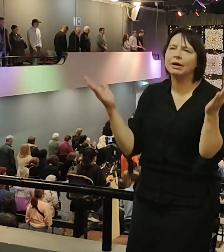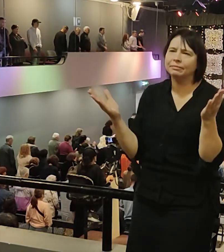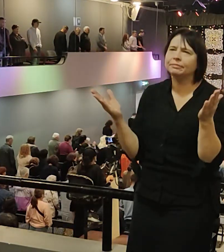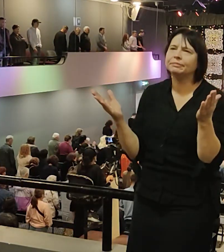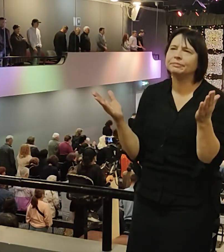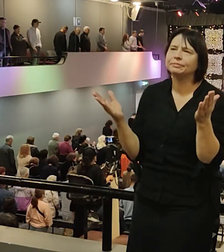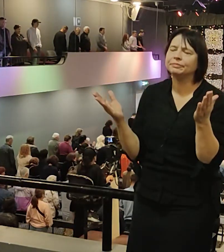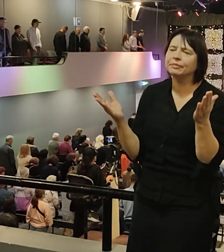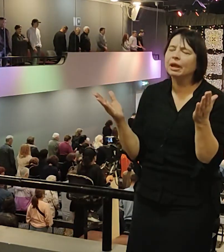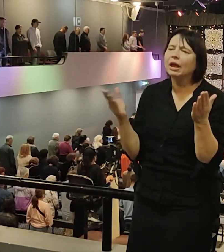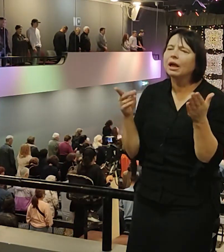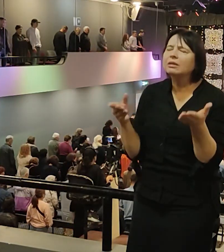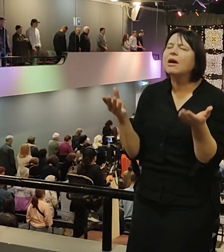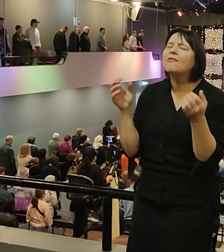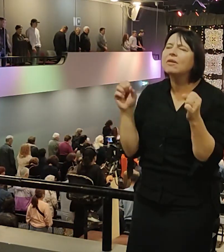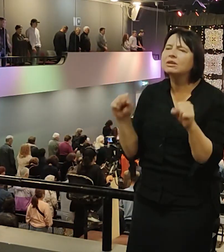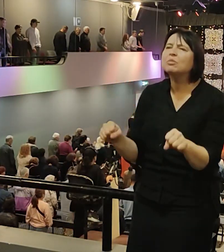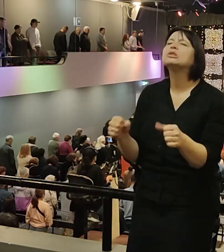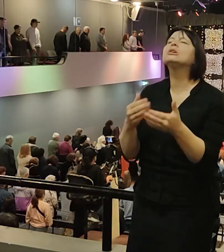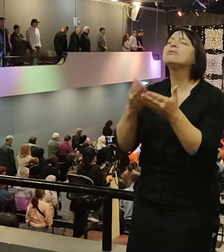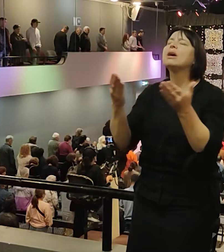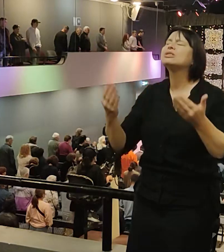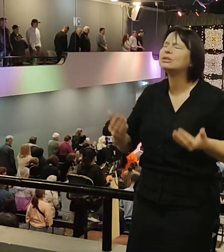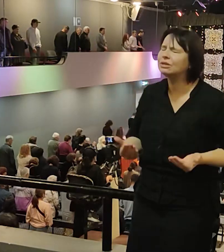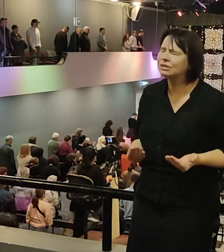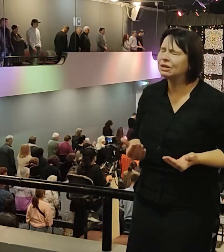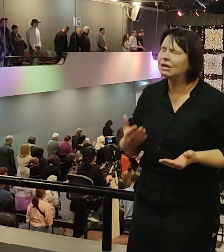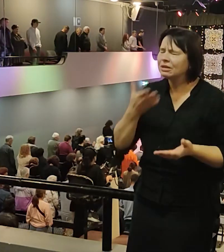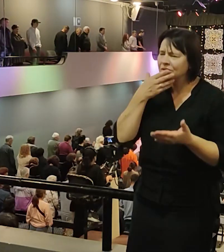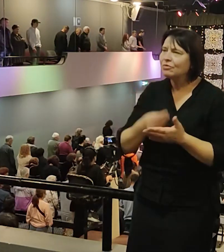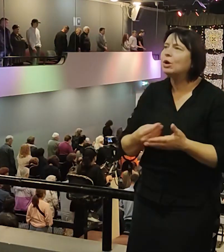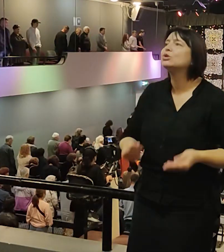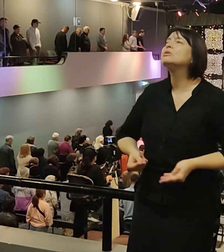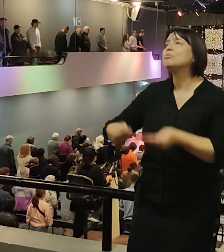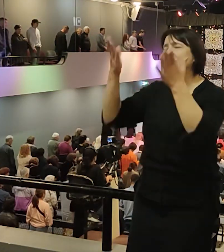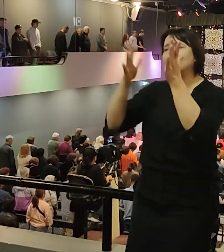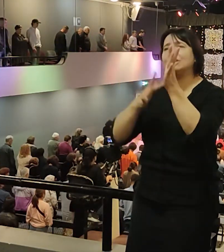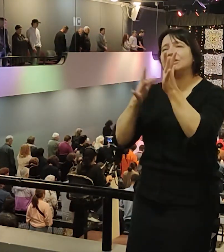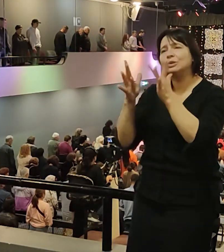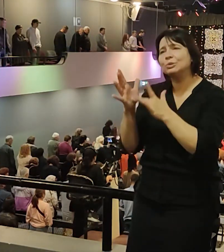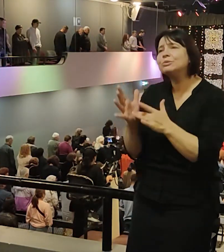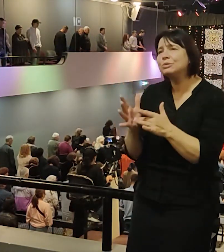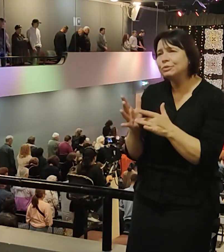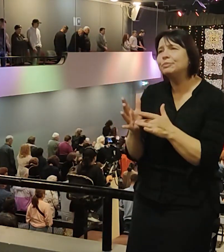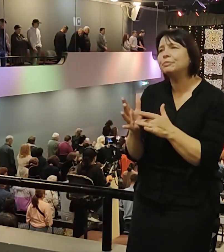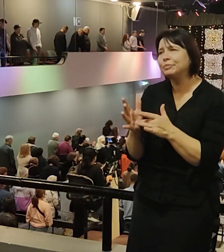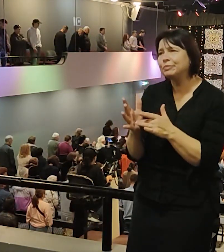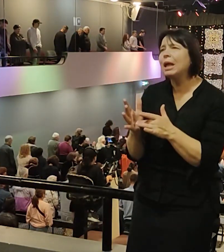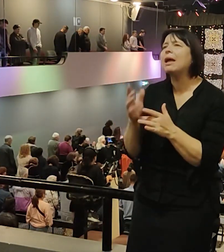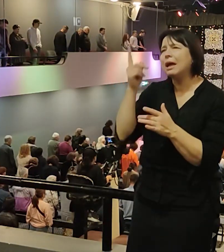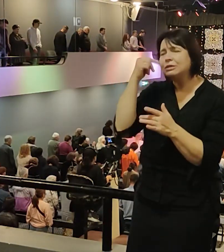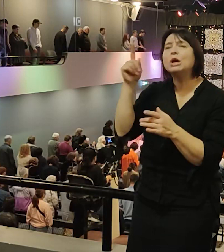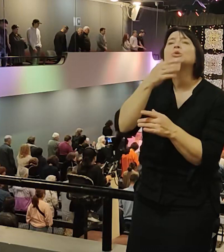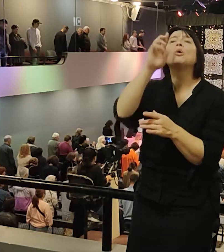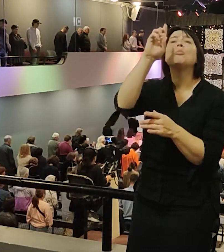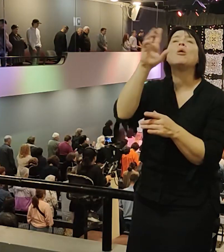возможность нашей твоей жизни посвятить свою жизнь Иисусу Христу. Я знаю, что мы все создания